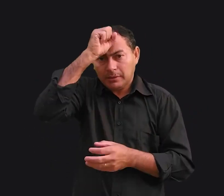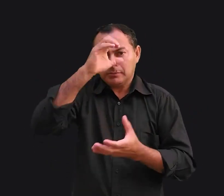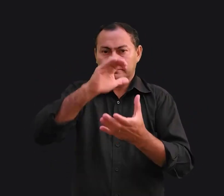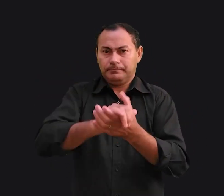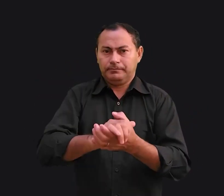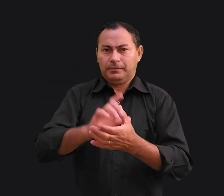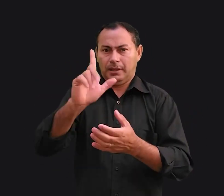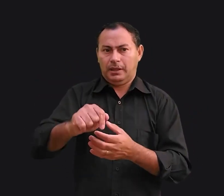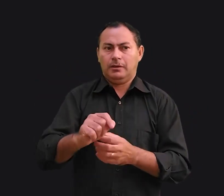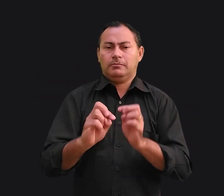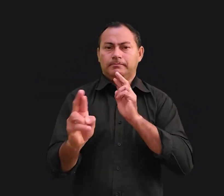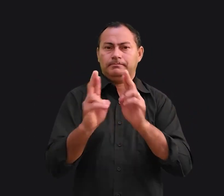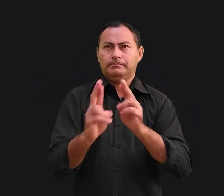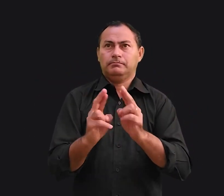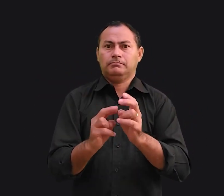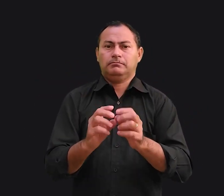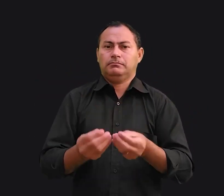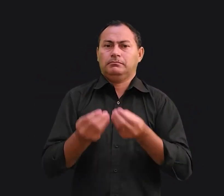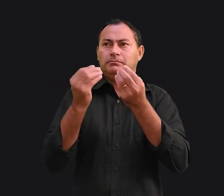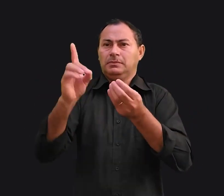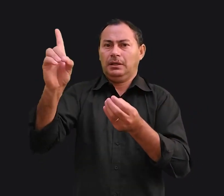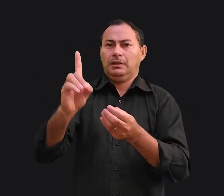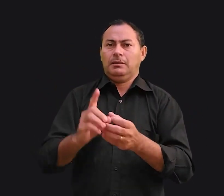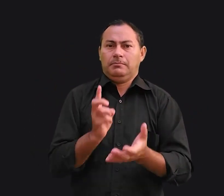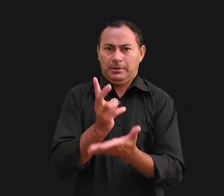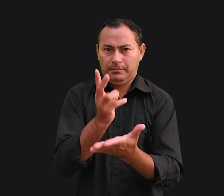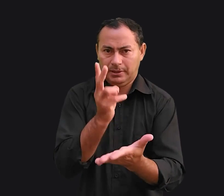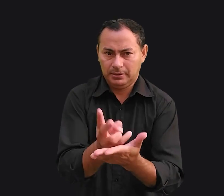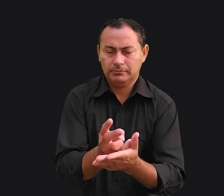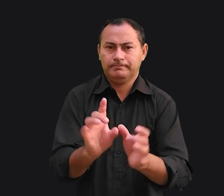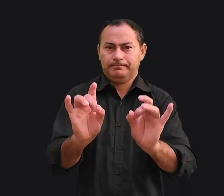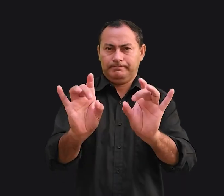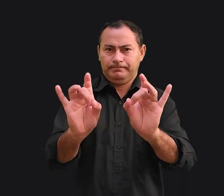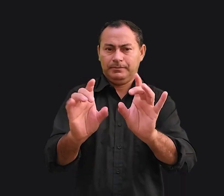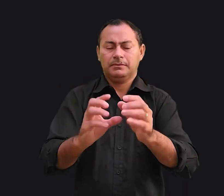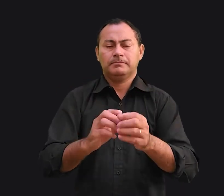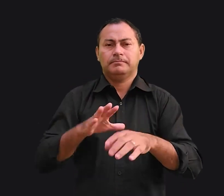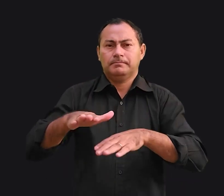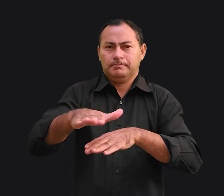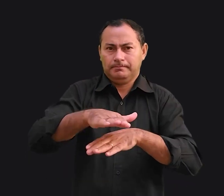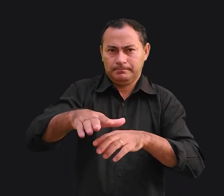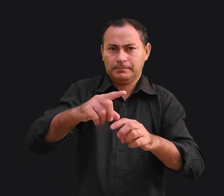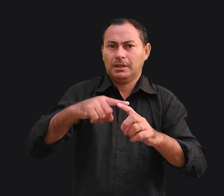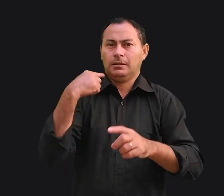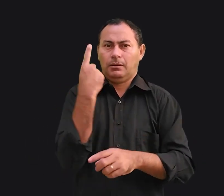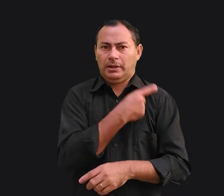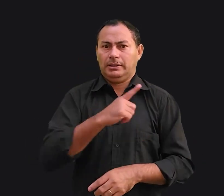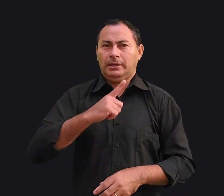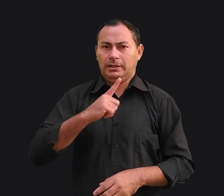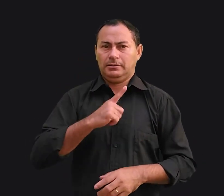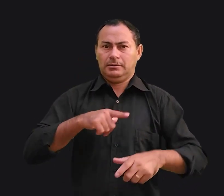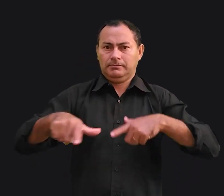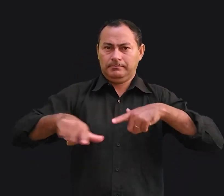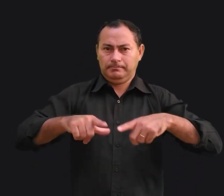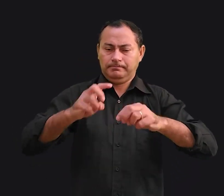casamento é uma relação providencial, permanente, exclusiva, abrangente, e nós temos que trabalhá-la.